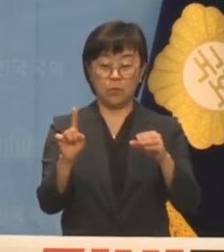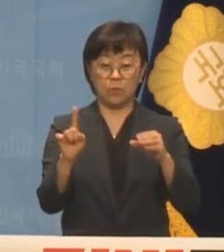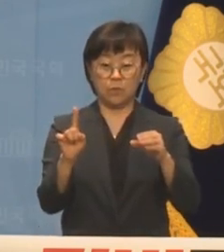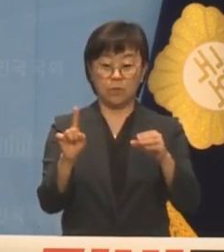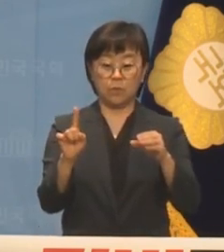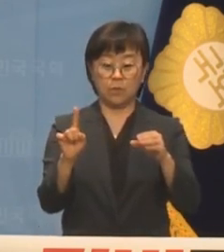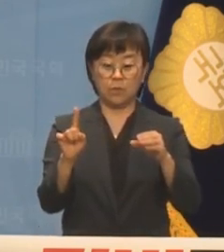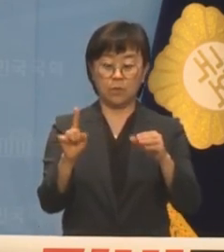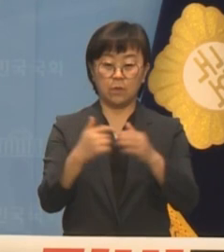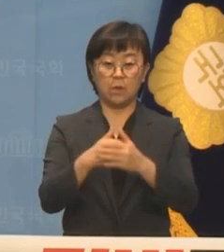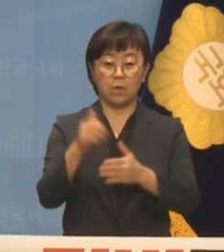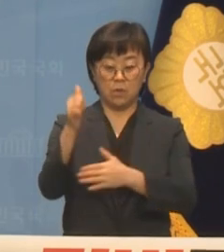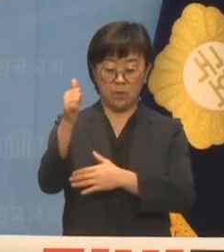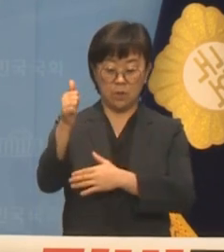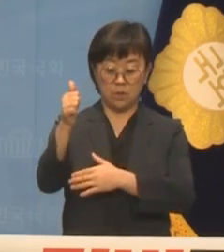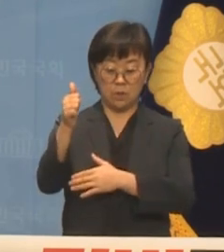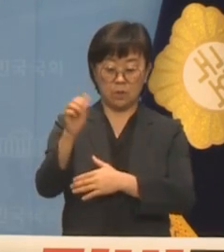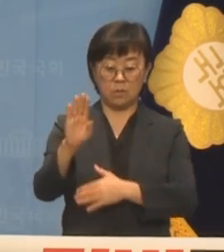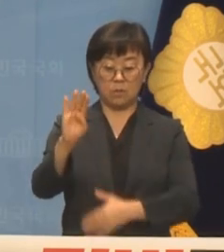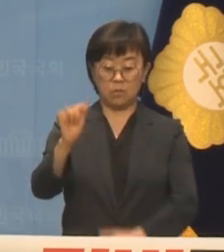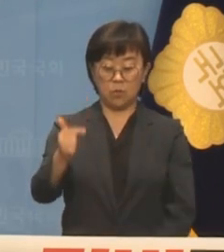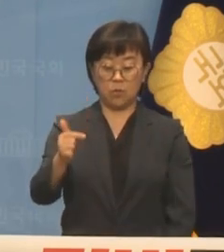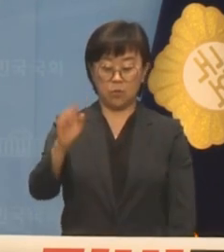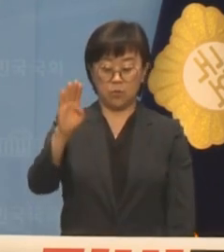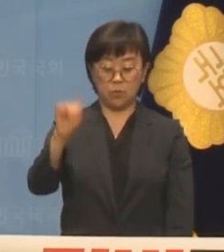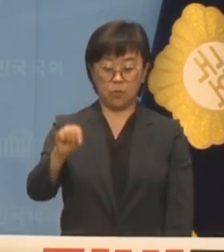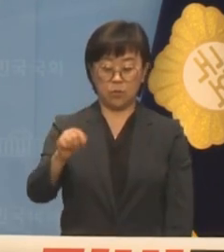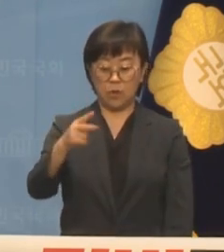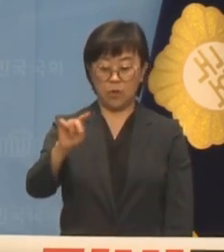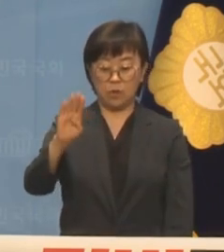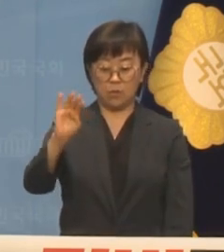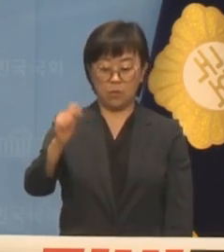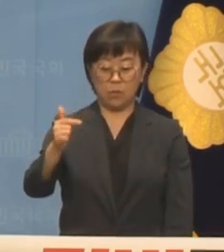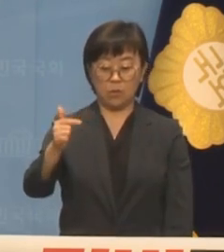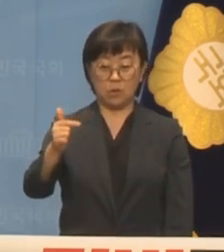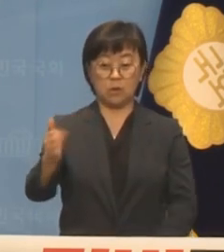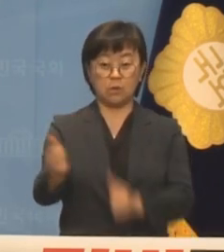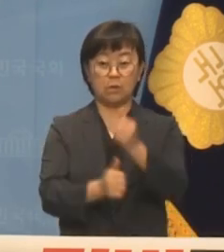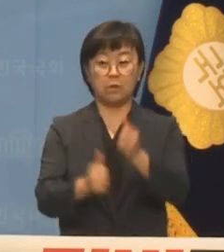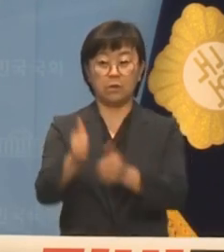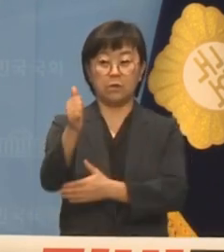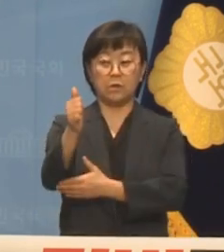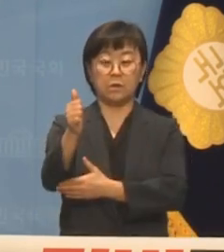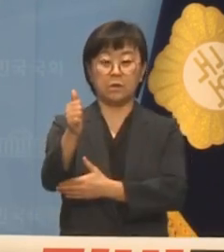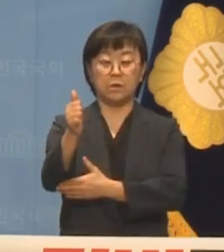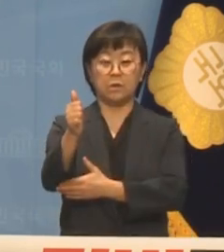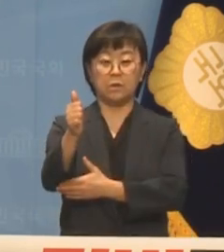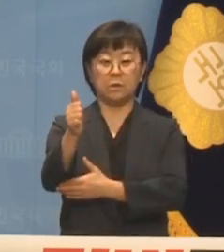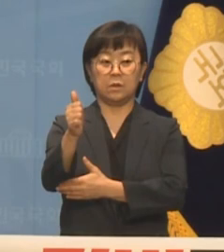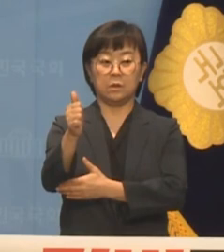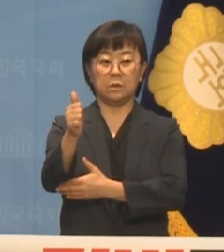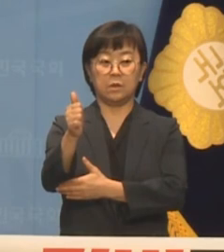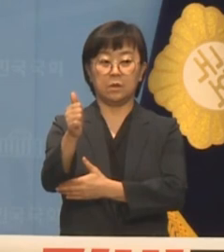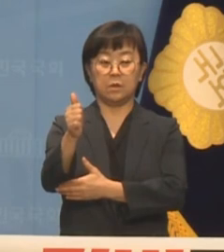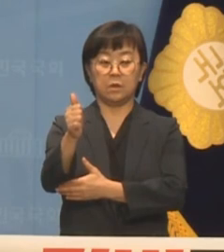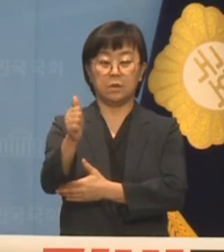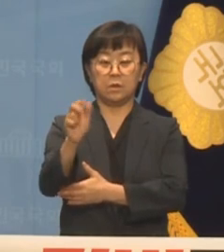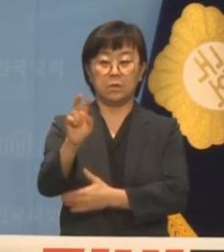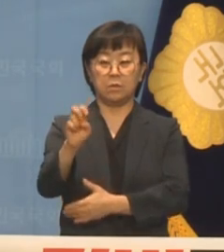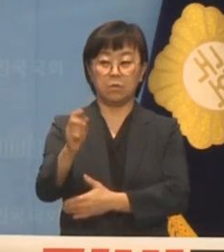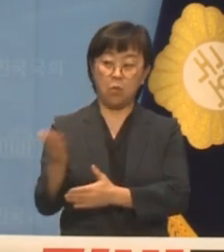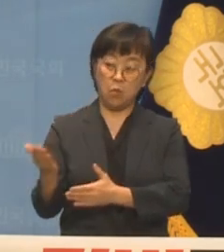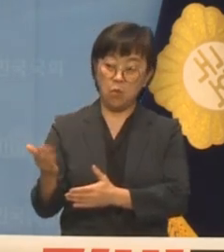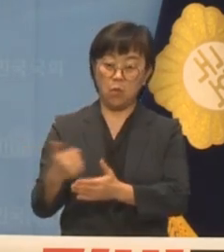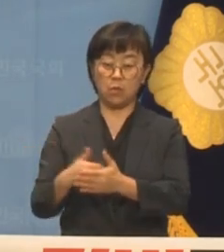회장, 범대본 의장인 모성은